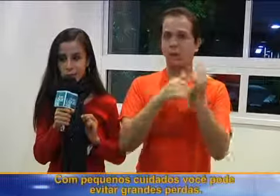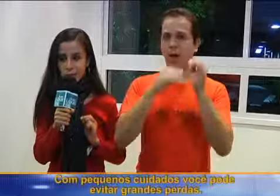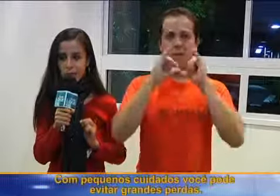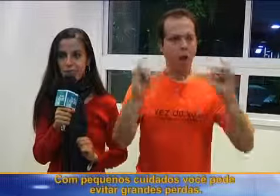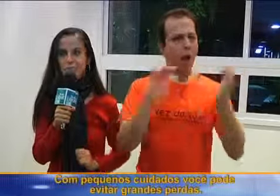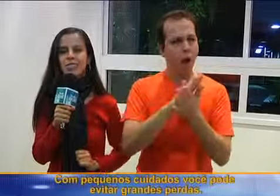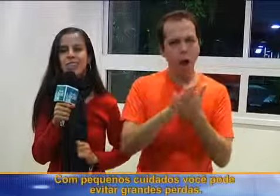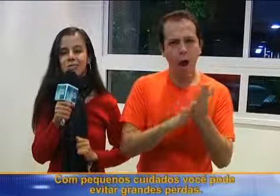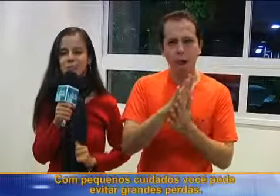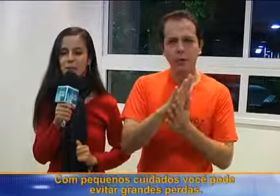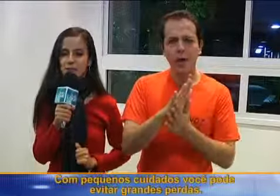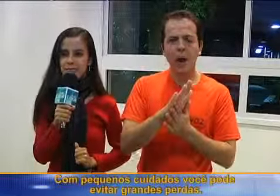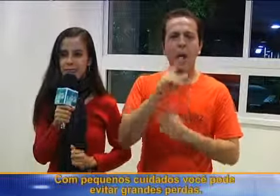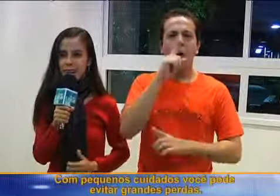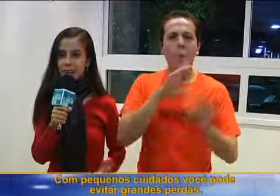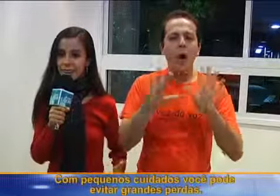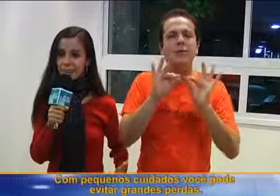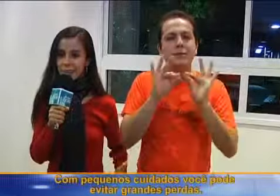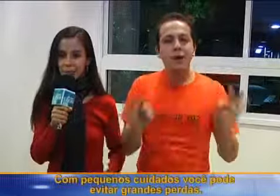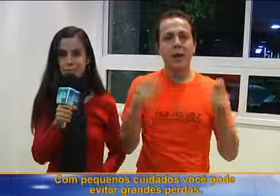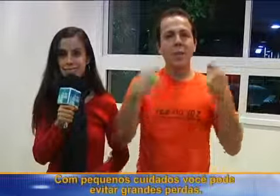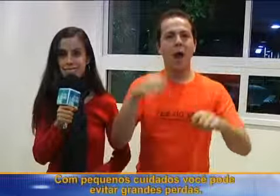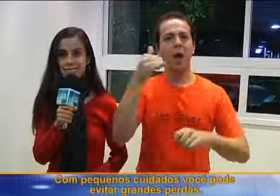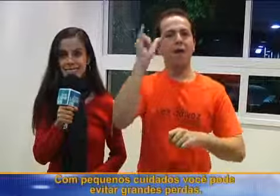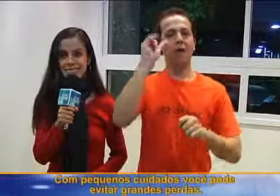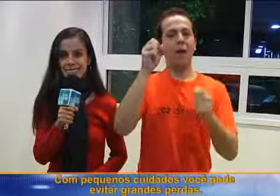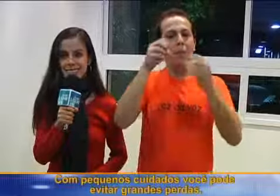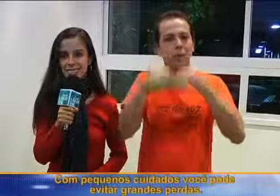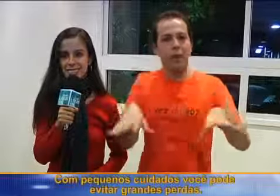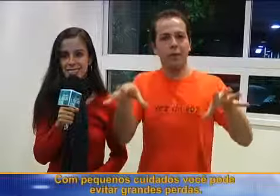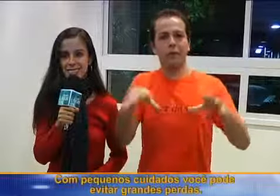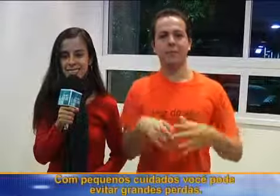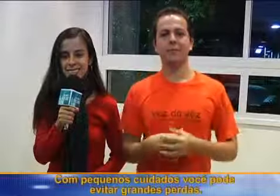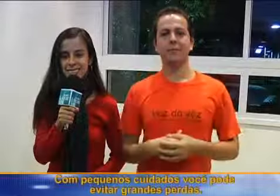Com pequenos cuidados, você pode evitar grandes perdas.